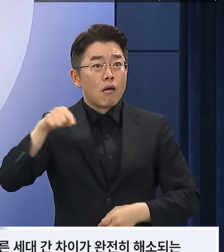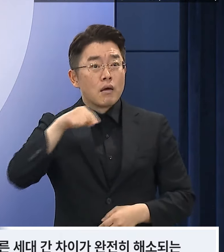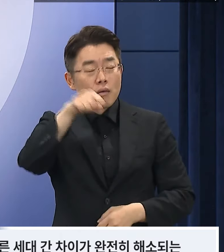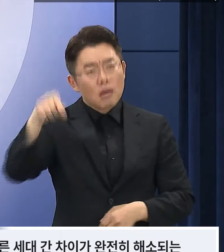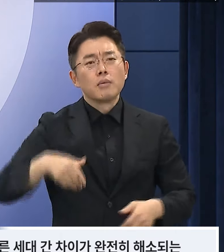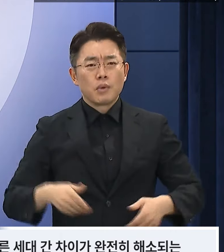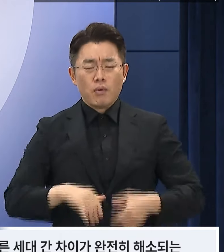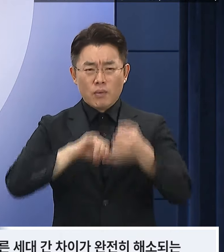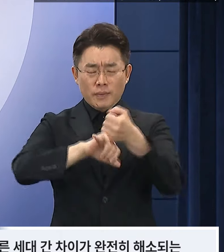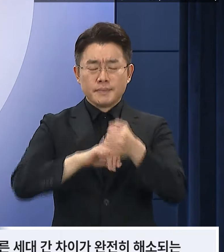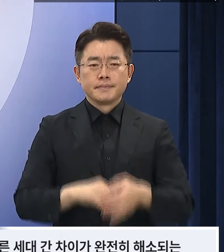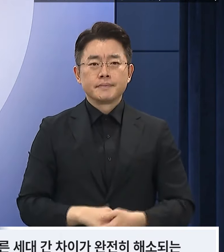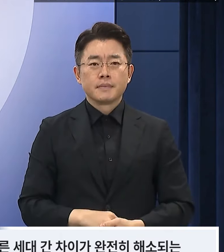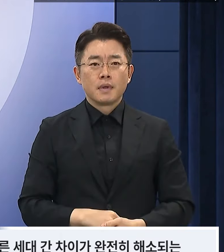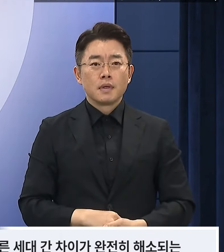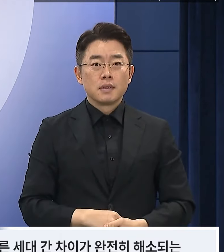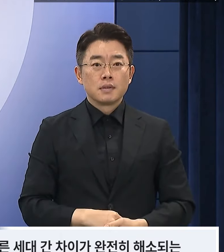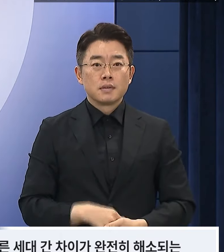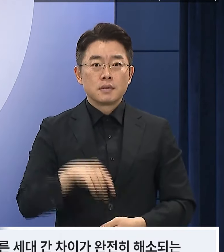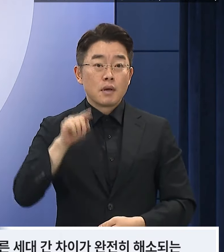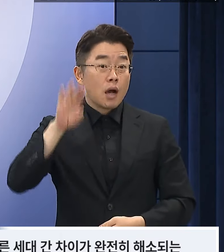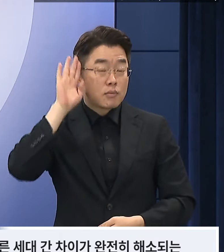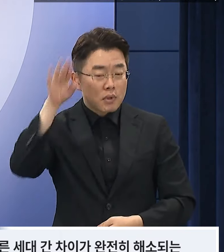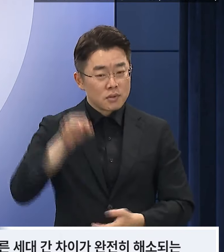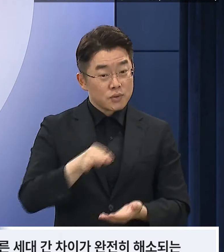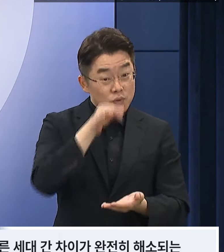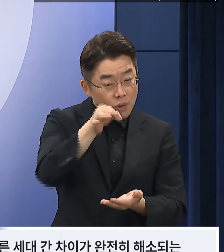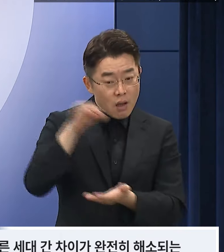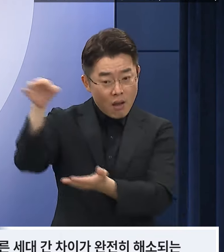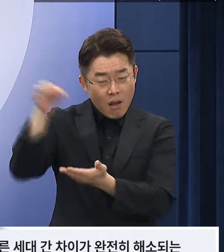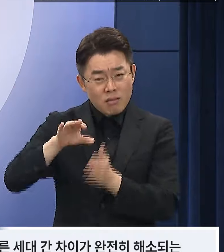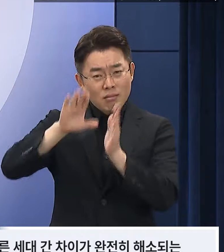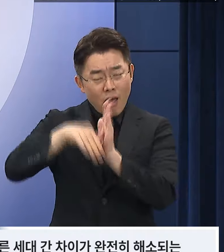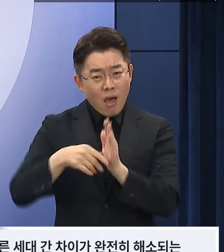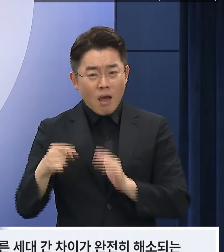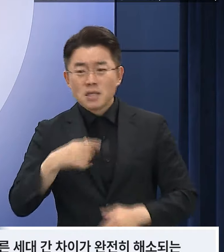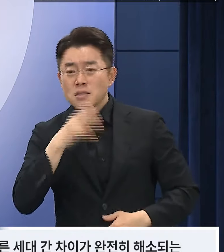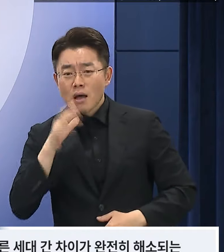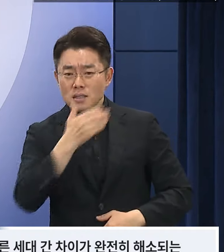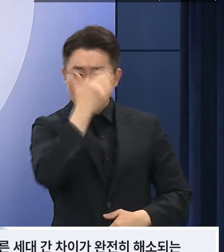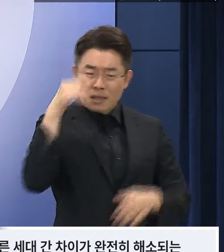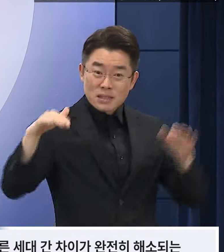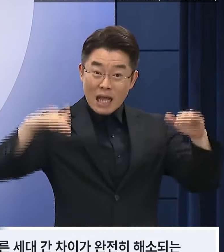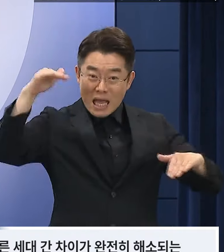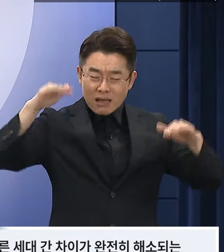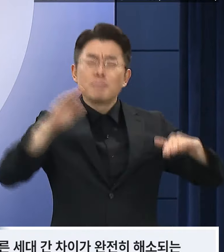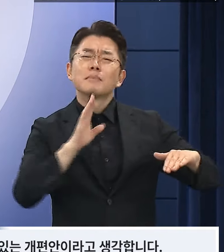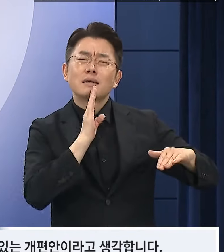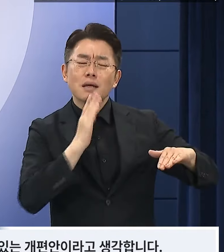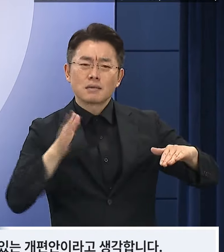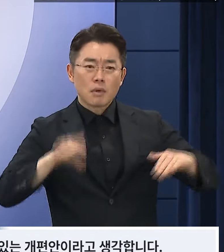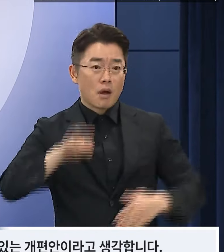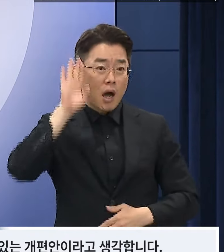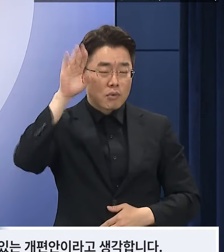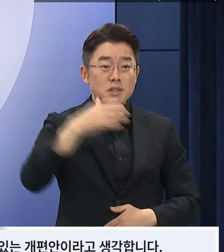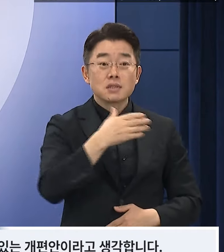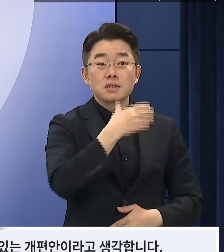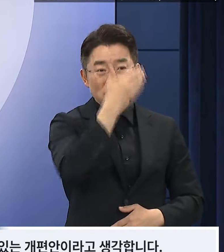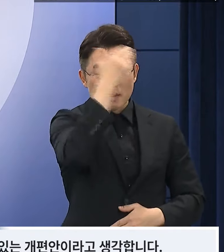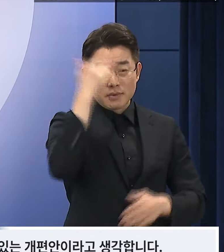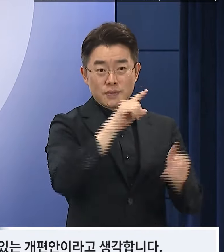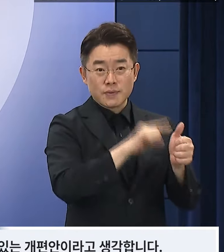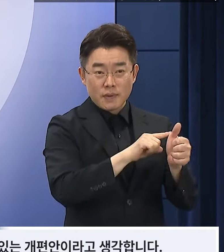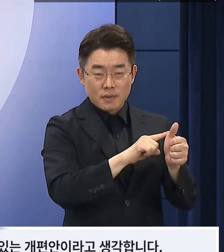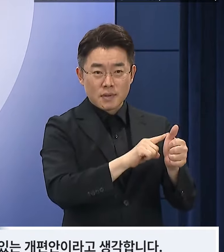세대간 차이가 완전히 해소되는 것은 아니지만 세대간 형평성을 높이고 청년들의 부담을